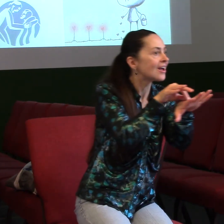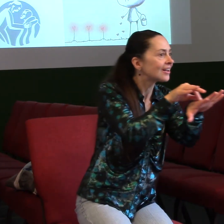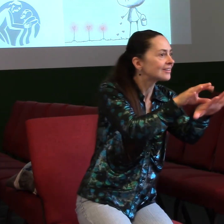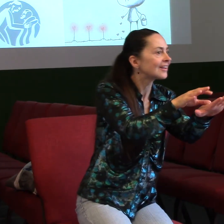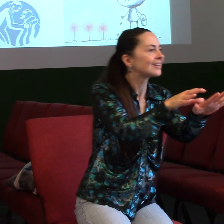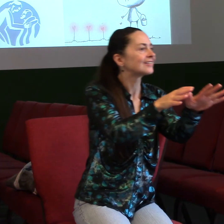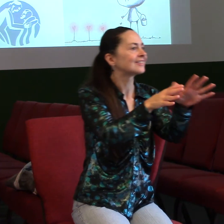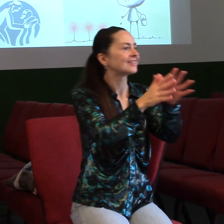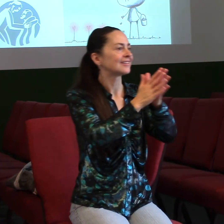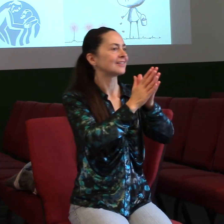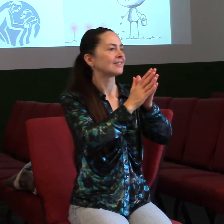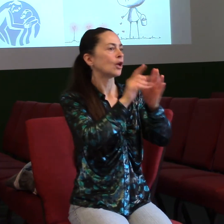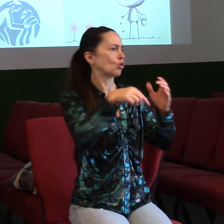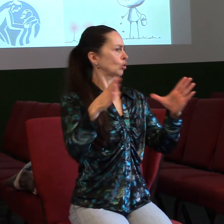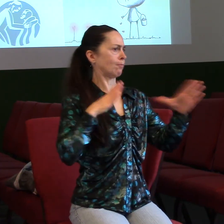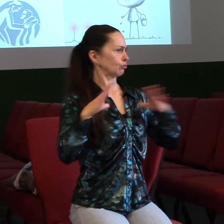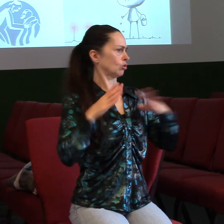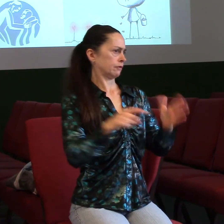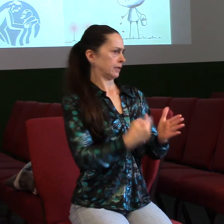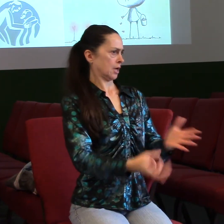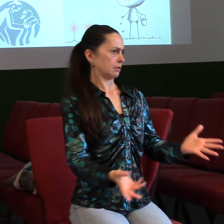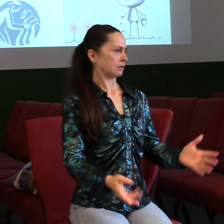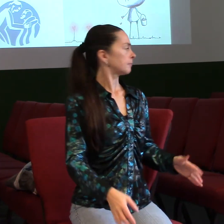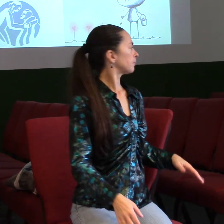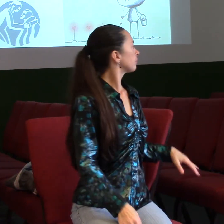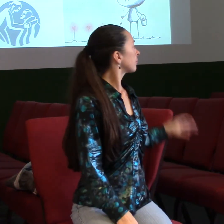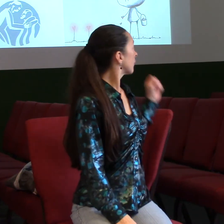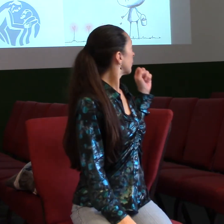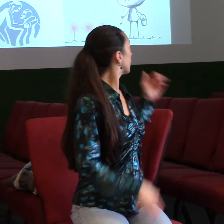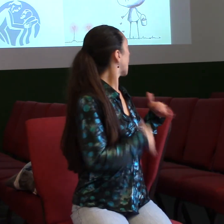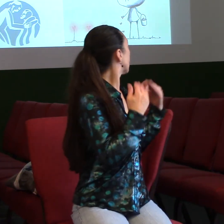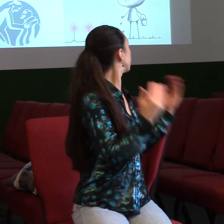Když se podíváme ten text, a další kazatel, výborně, vyrůstá nám tady nová generace.